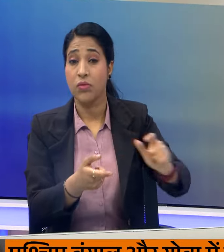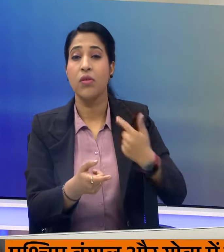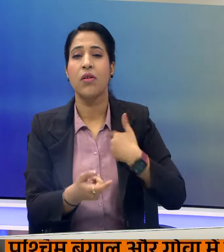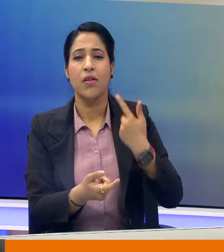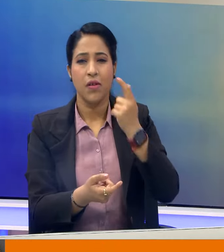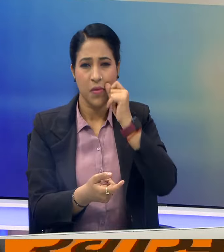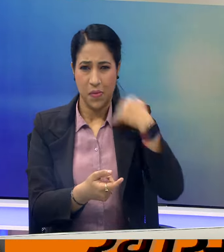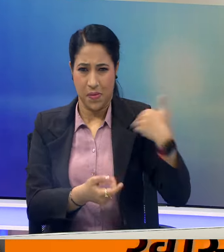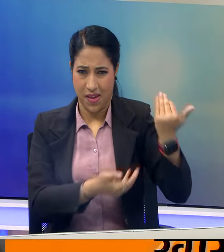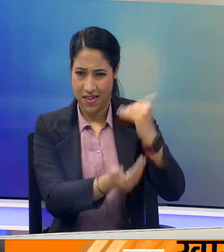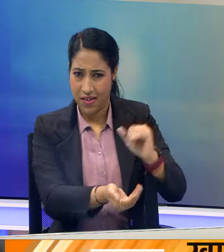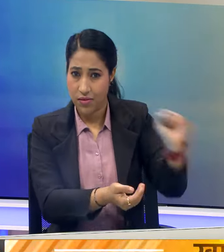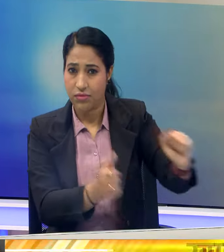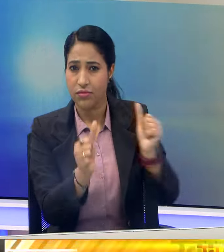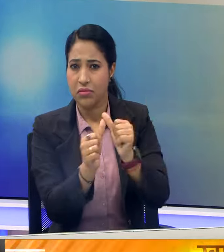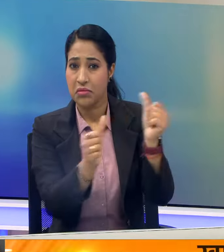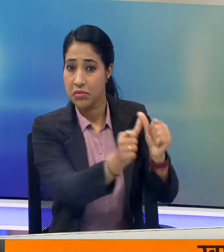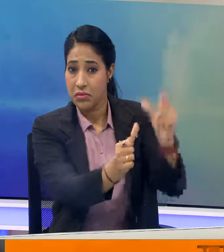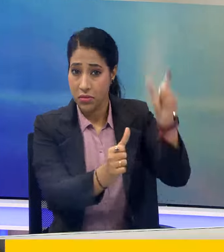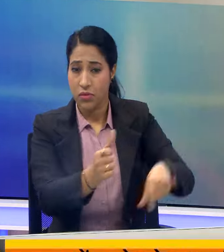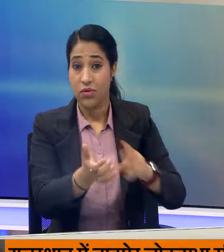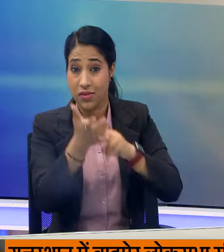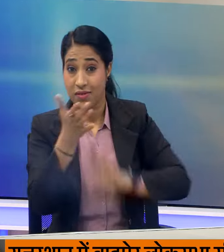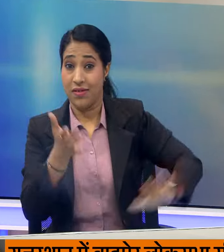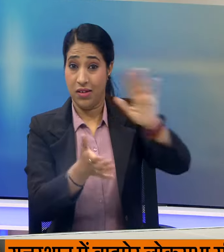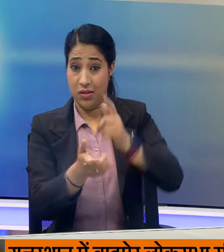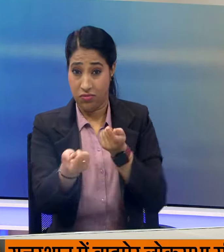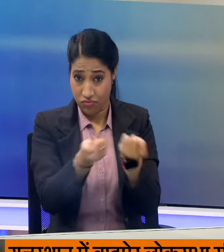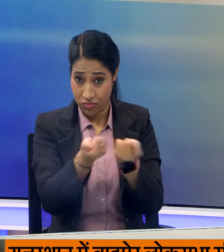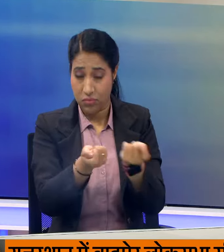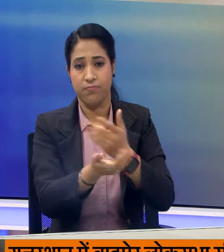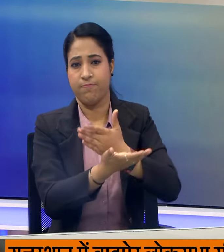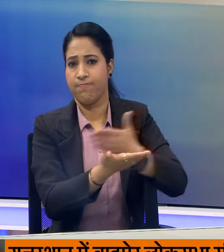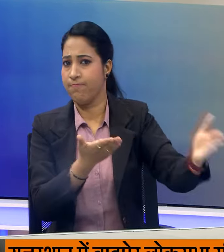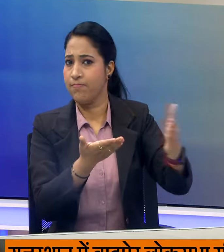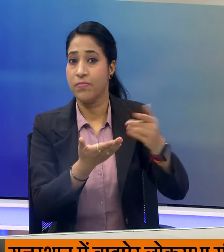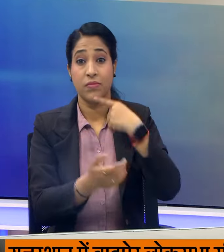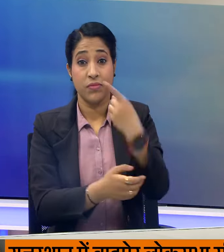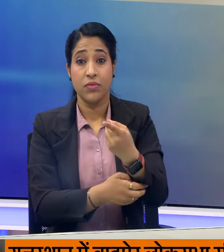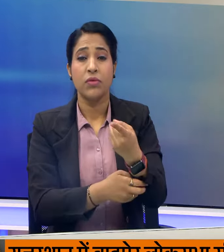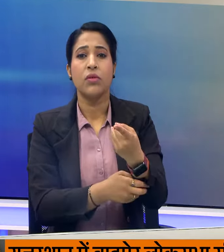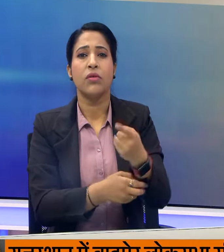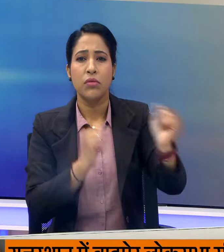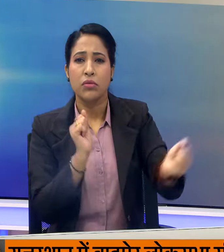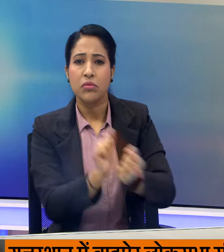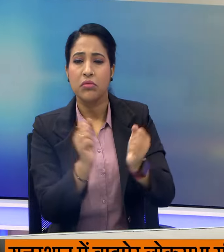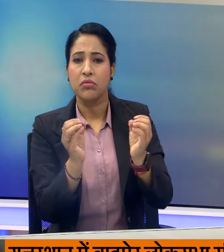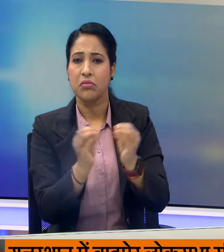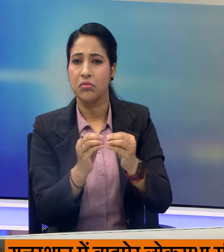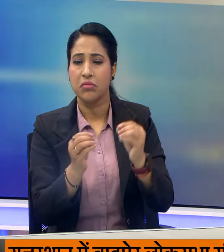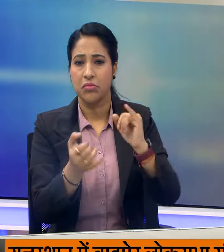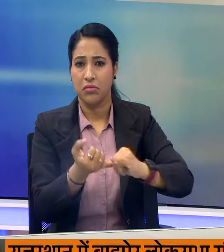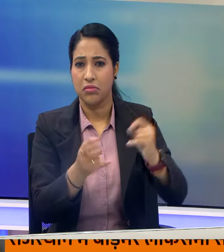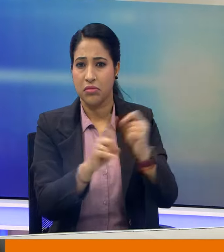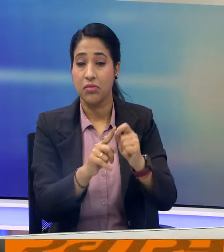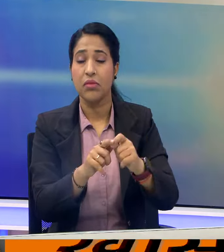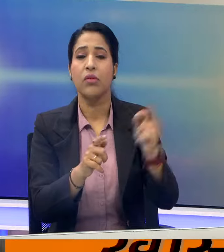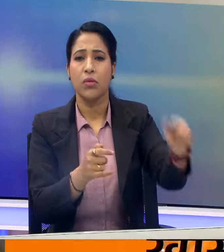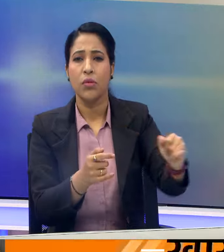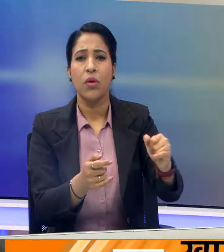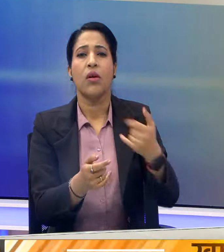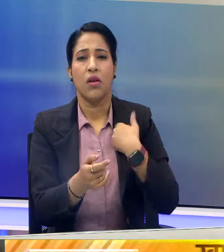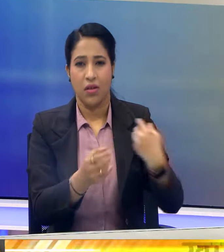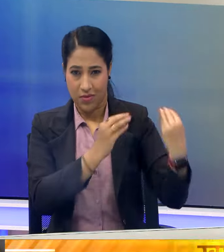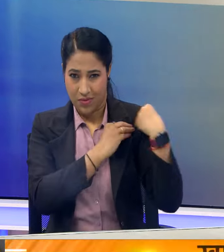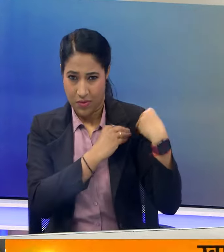भतीजे आकाश आनंद को नेशनल कॉडिनेटर के पद से हटा दिया है। इसी के साथ बस्वा सुप्रीमों ने आकाश आनंद को अपने उत्रादिकारी की